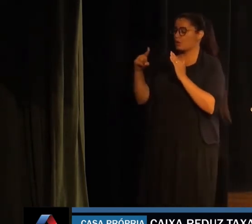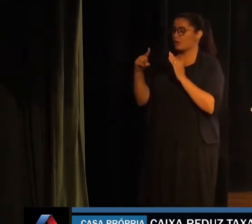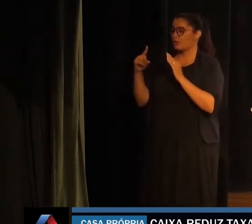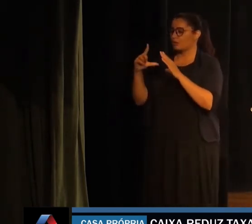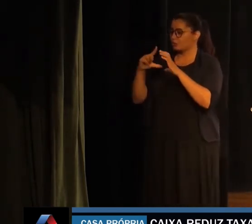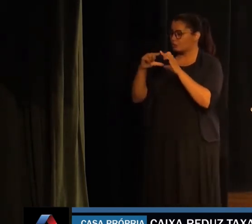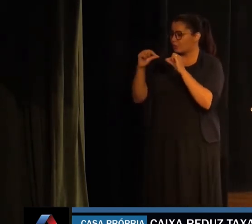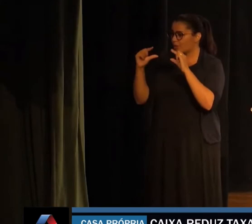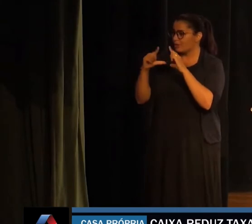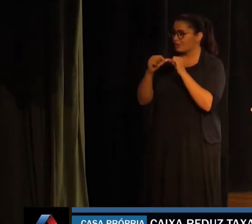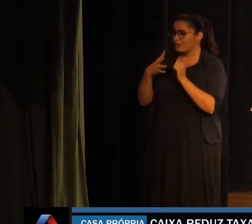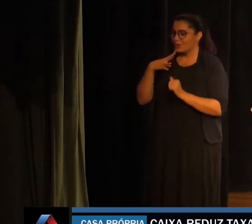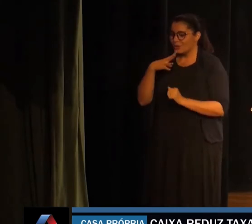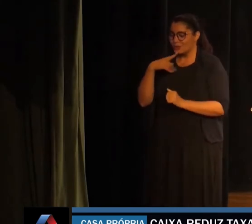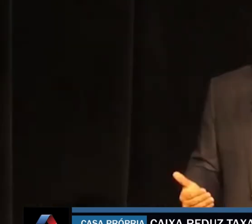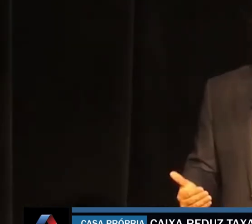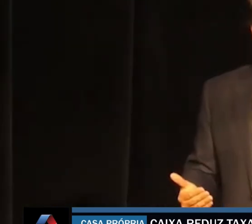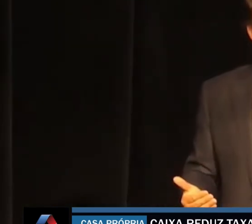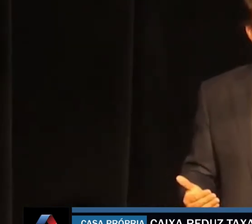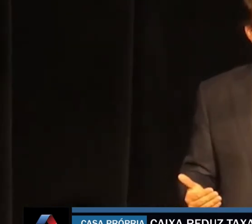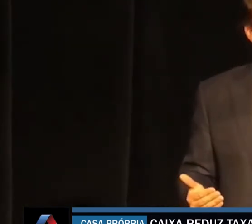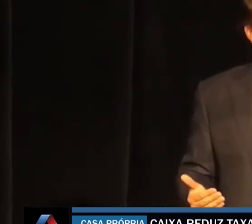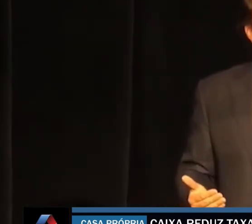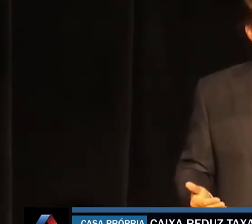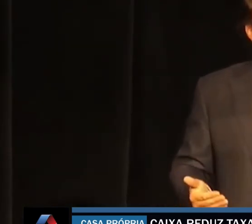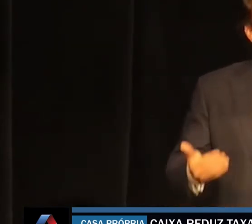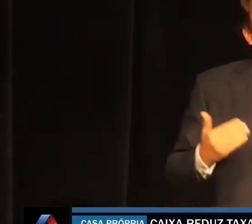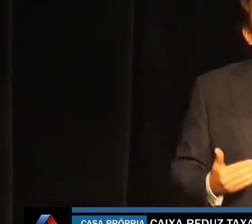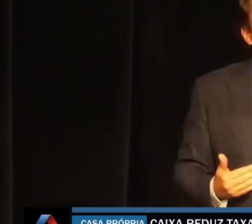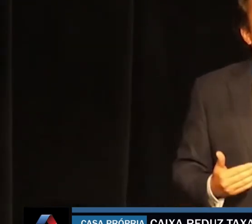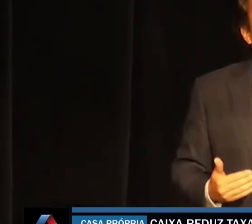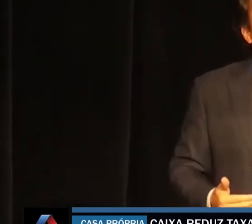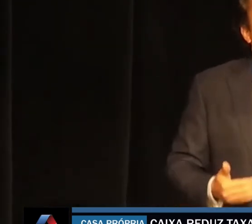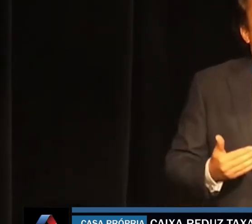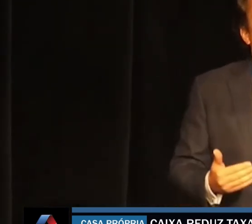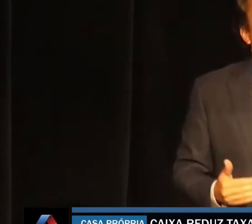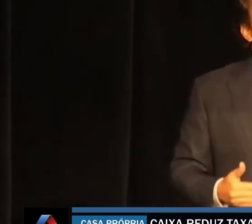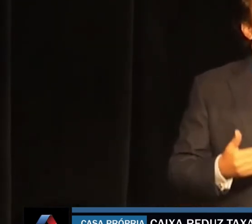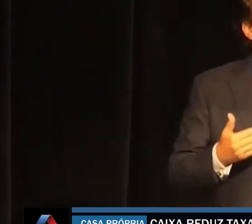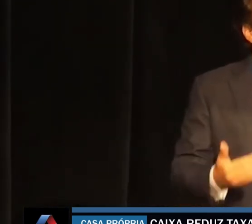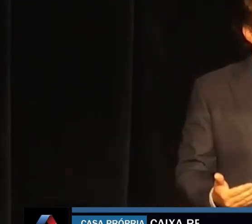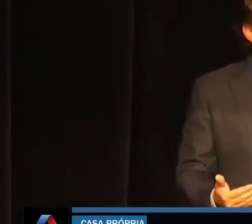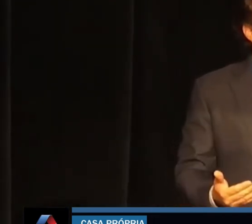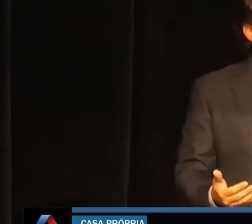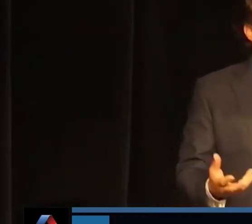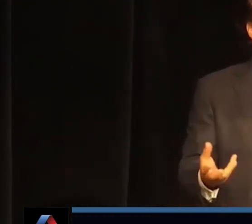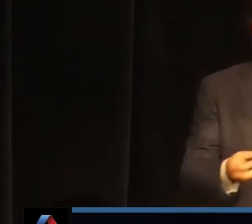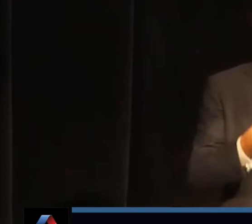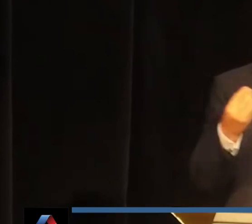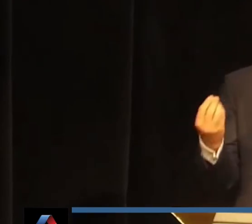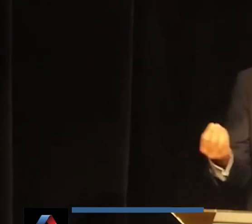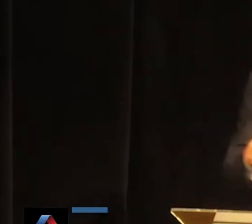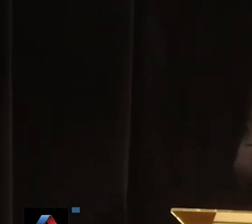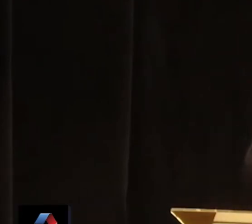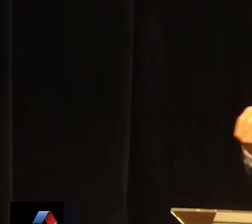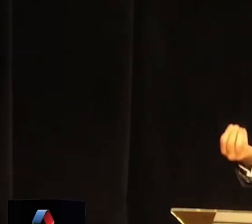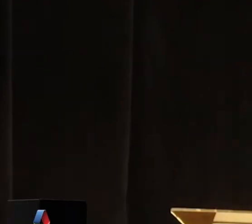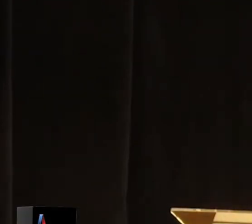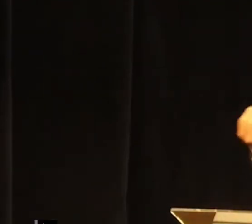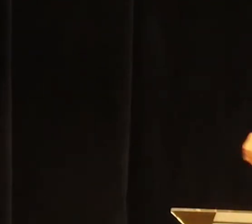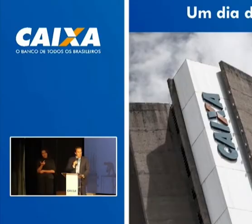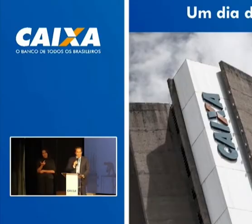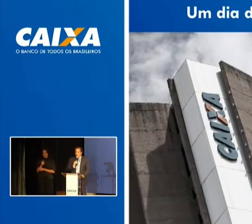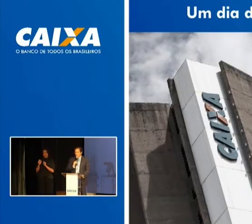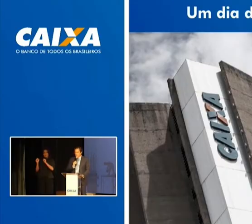e conhecer o Brasil. Durante pronunciamento, o presidente da agência disse ainda que, depois do setor agrícola,